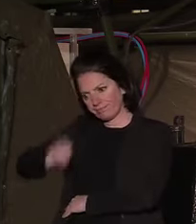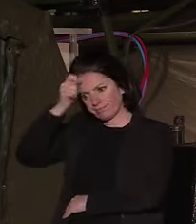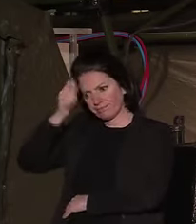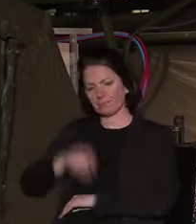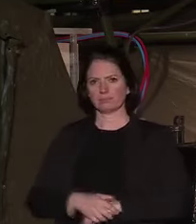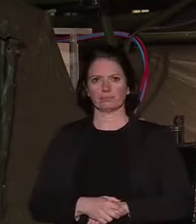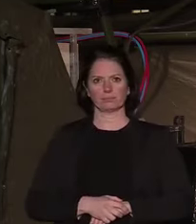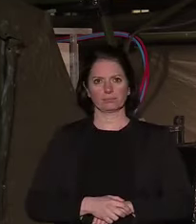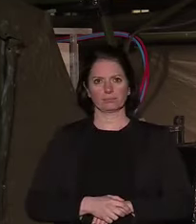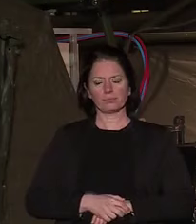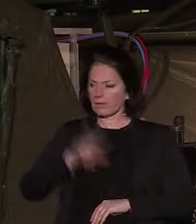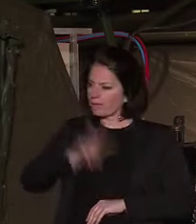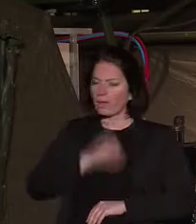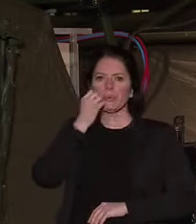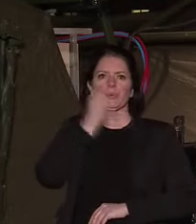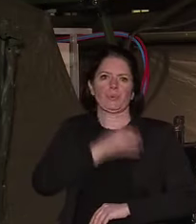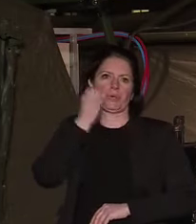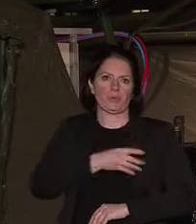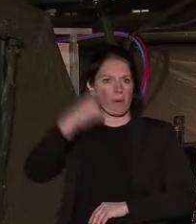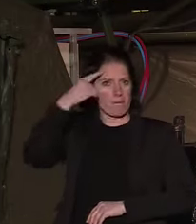Elle leur rend hommage chaque jour.